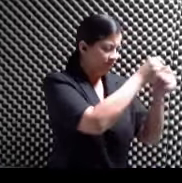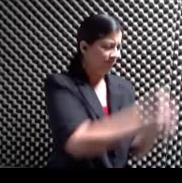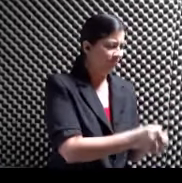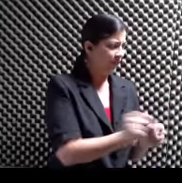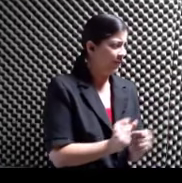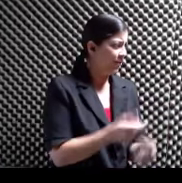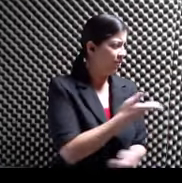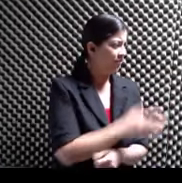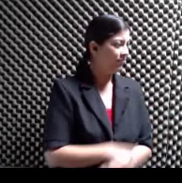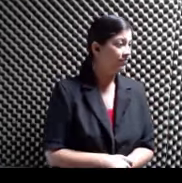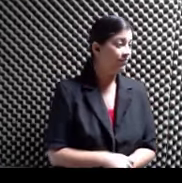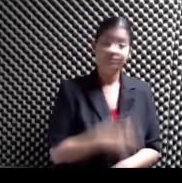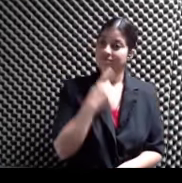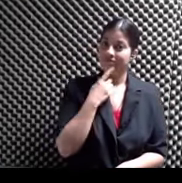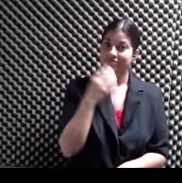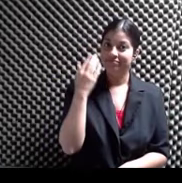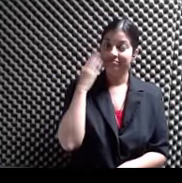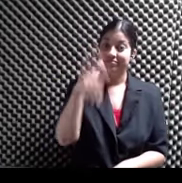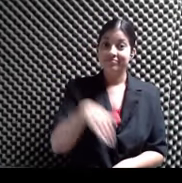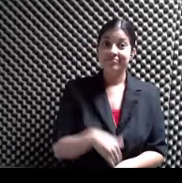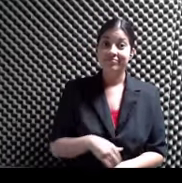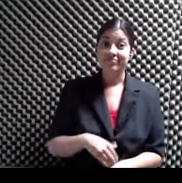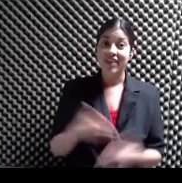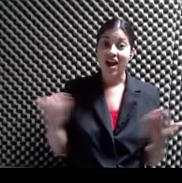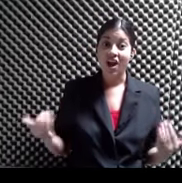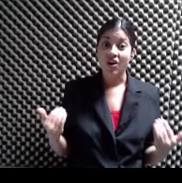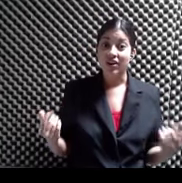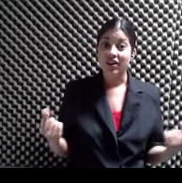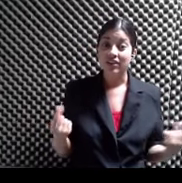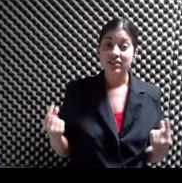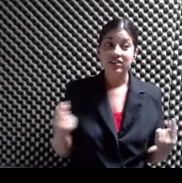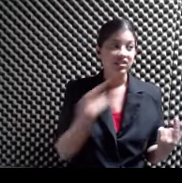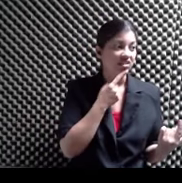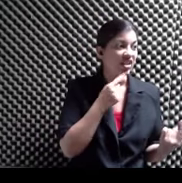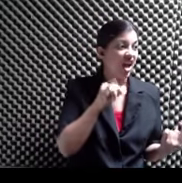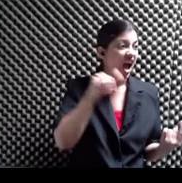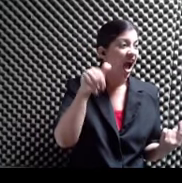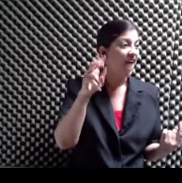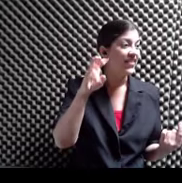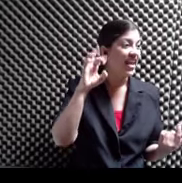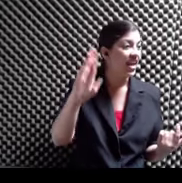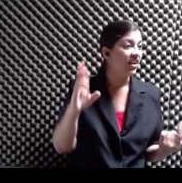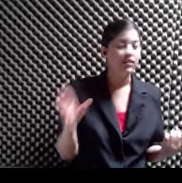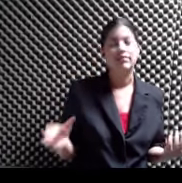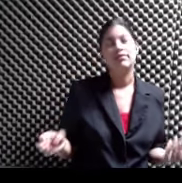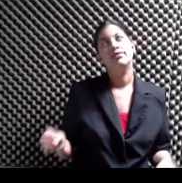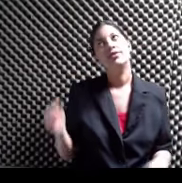Pues mira Seguimos entonces ¿Quién viene ahora? Pues no sé ¿Será Javier? Ay pues ¿Quién tú crees? ¿De dónde?